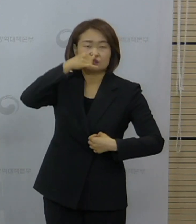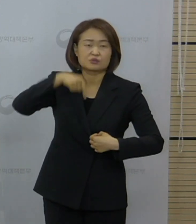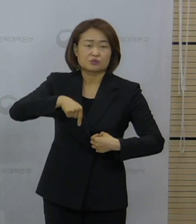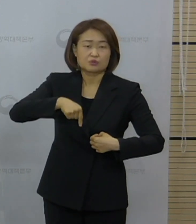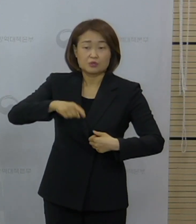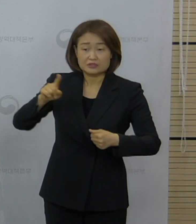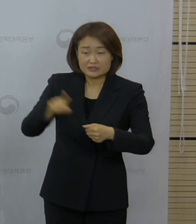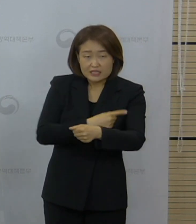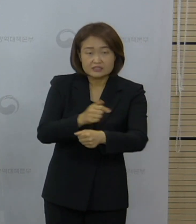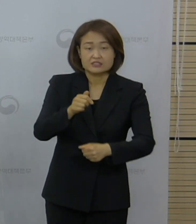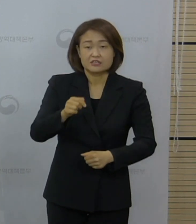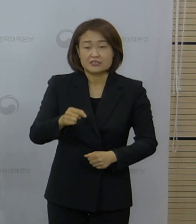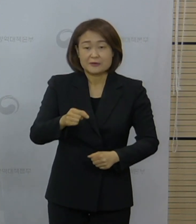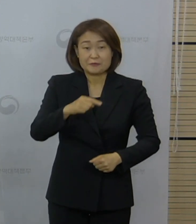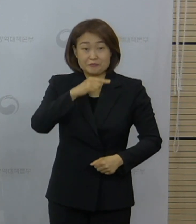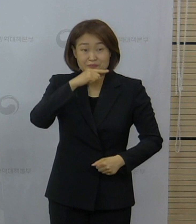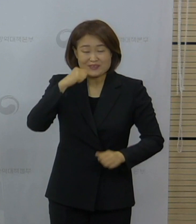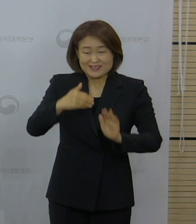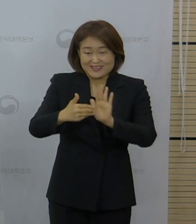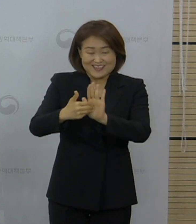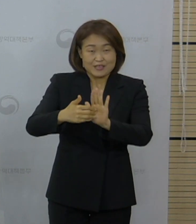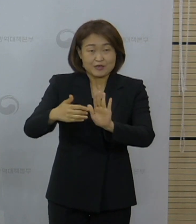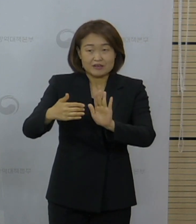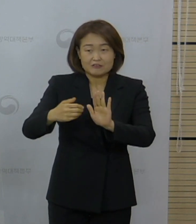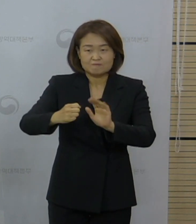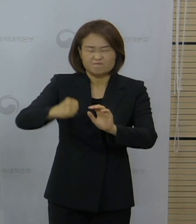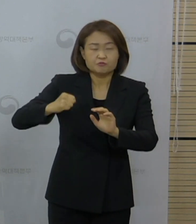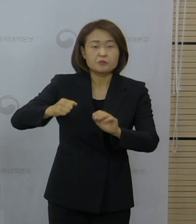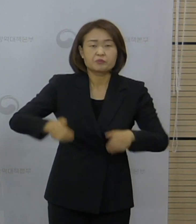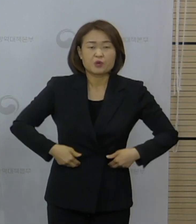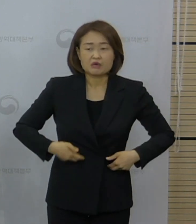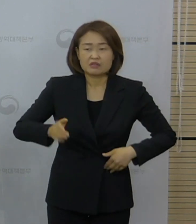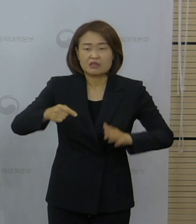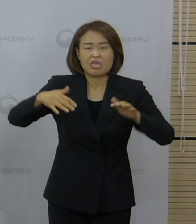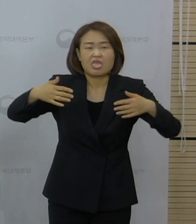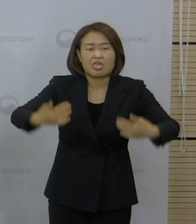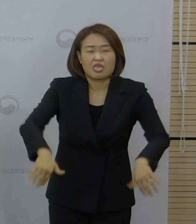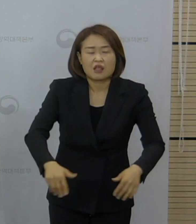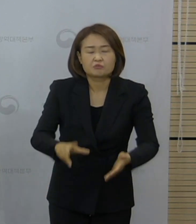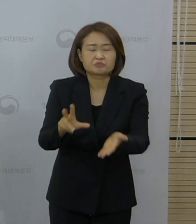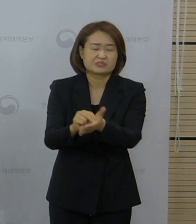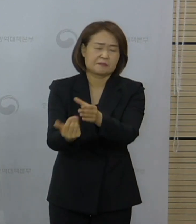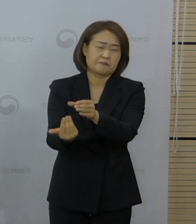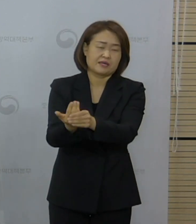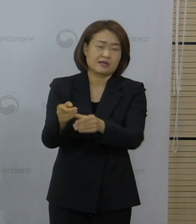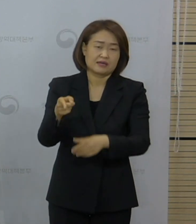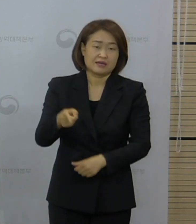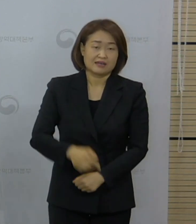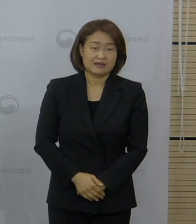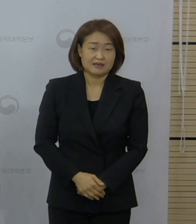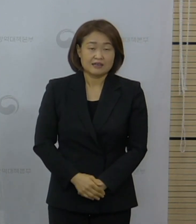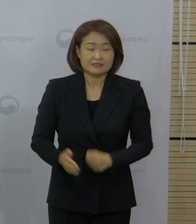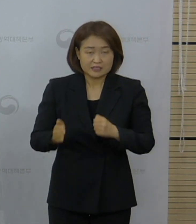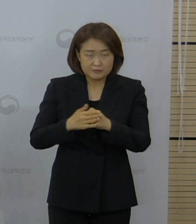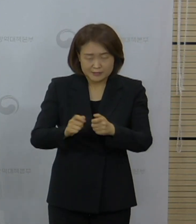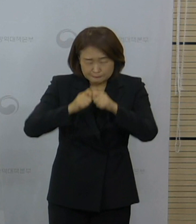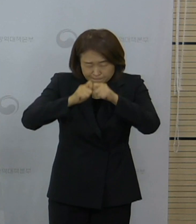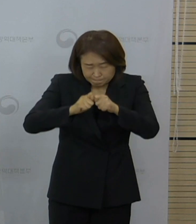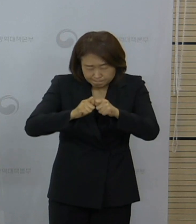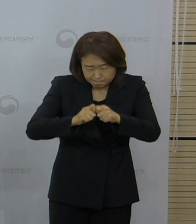감소증이 동관되지 않은 이런 케이스였습니다. 영상과 검사를 주로